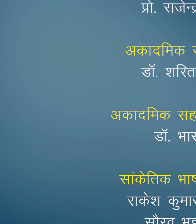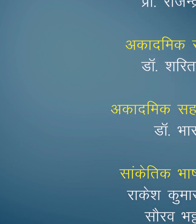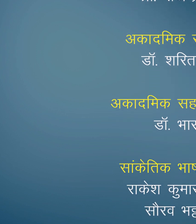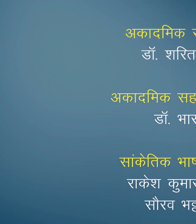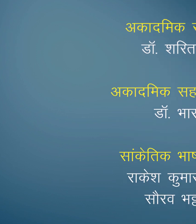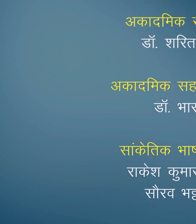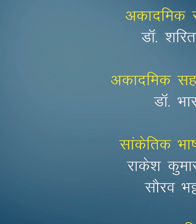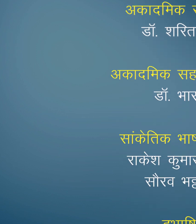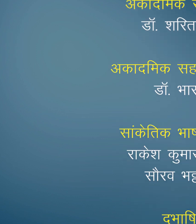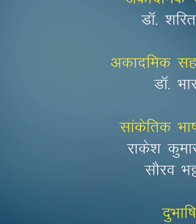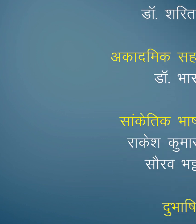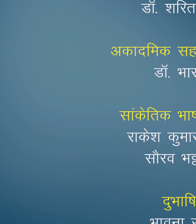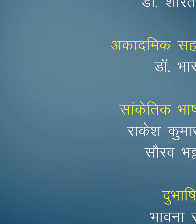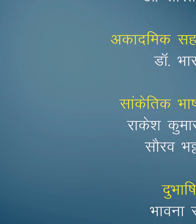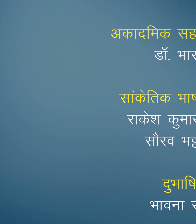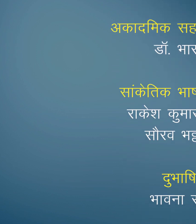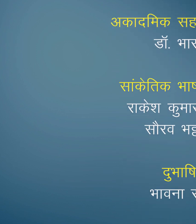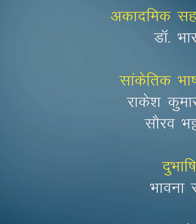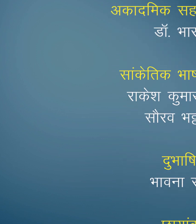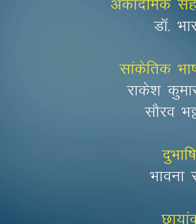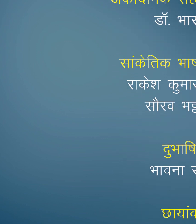व्यान